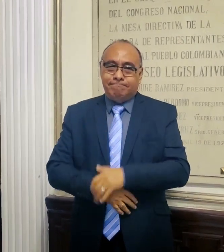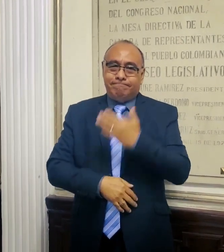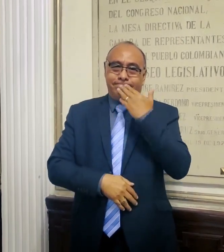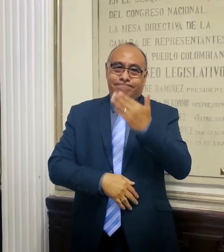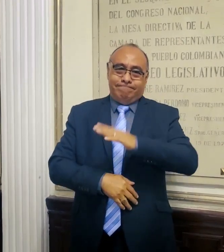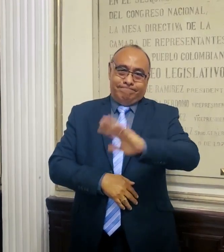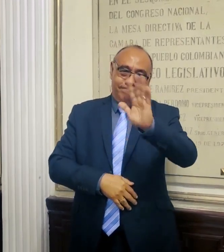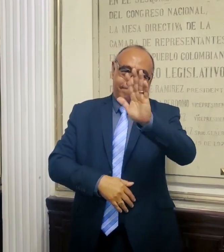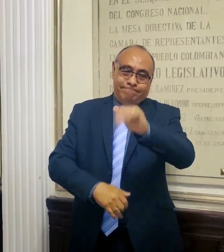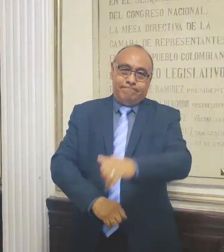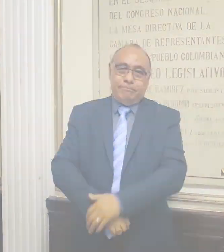Gracias y hasta luego.